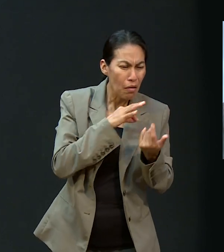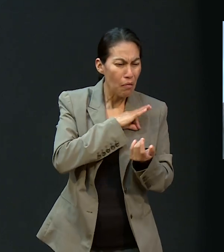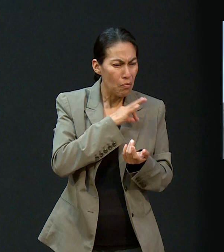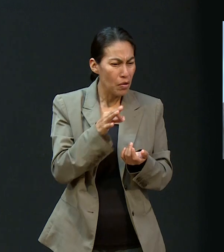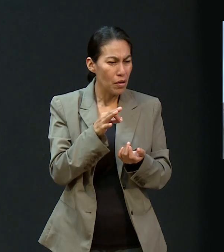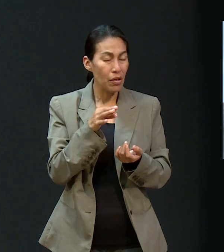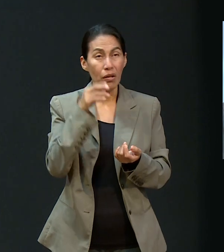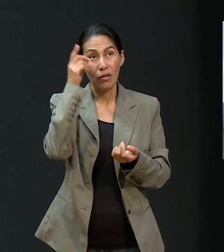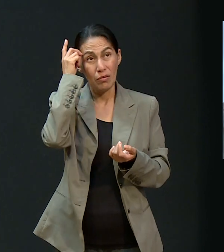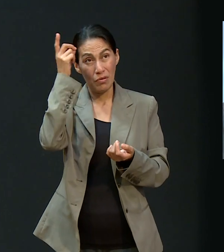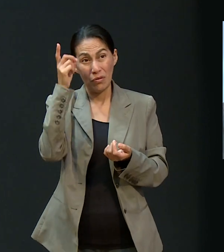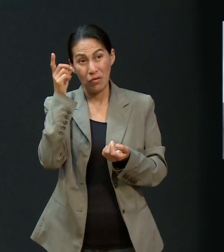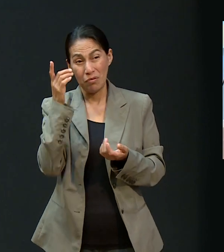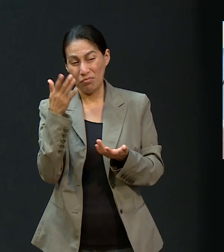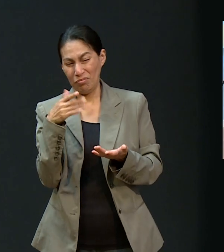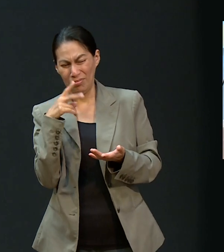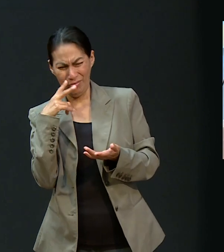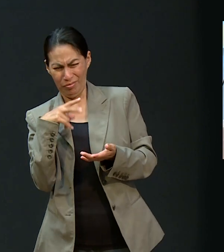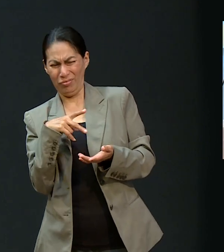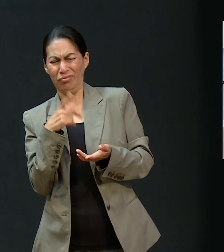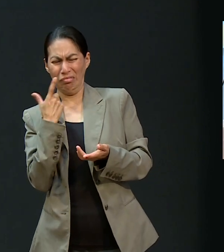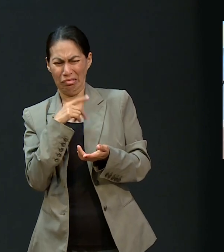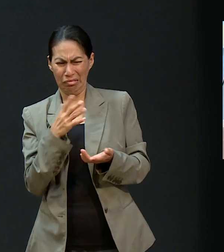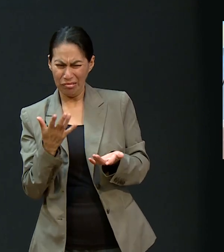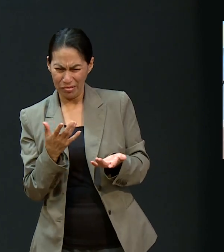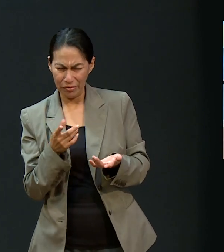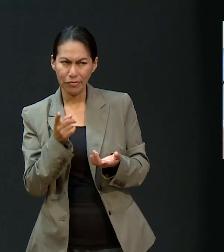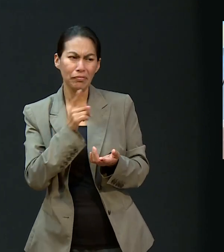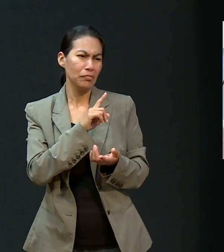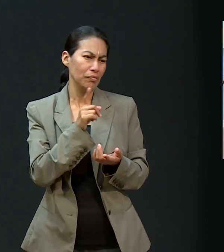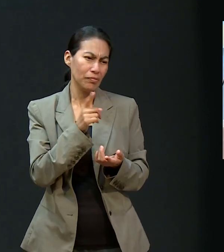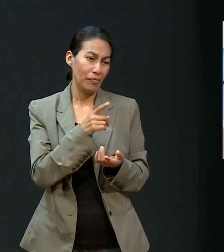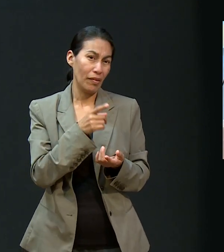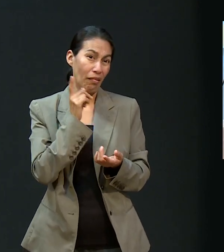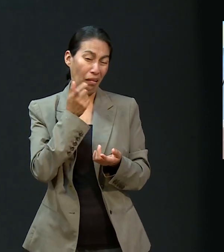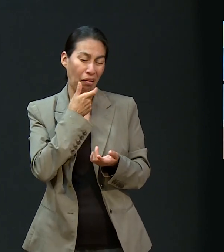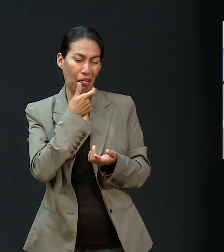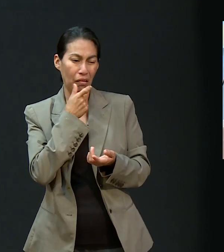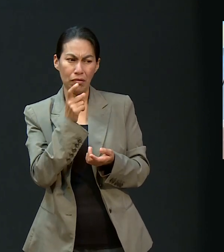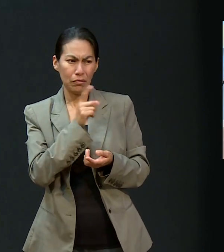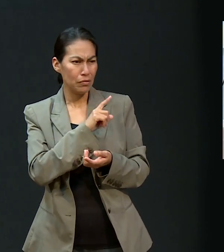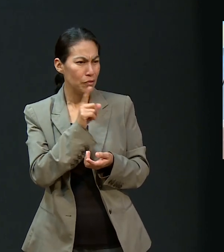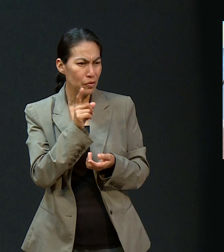sin ser malinterpretada, sin ser herida, sin ser vulnerable,